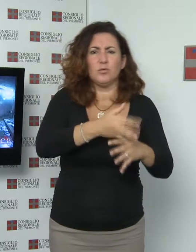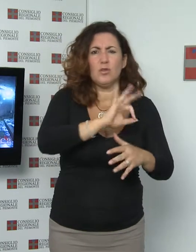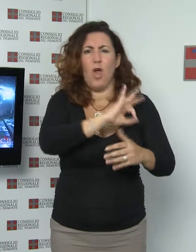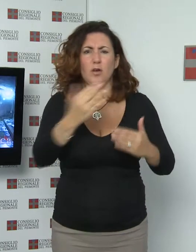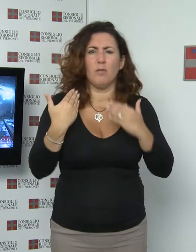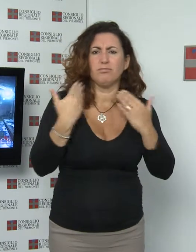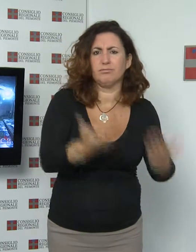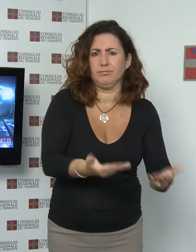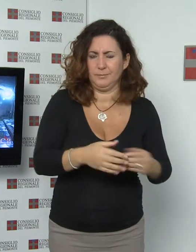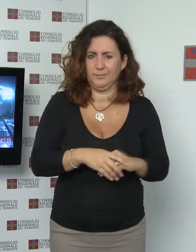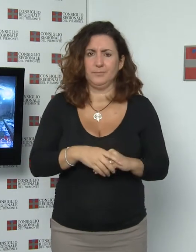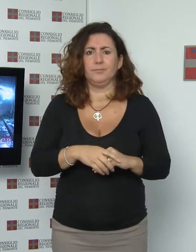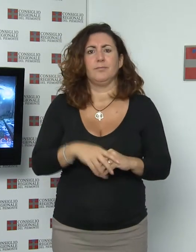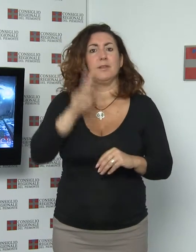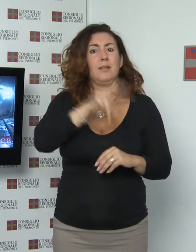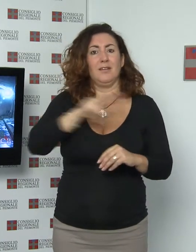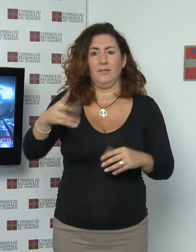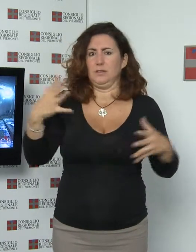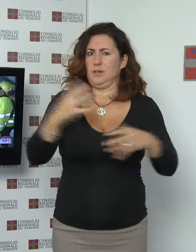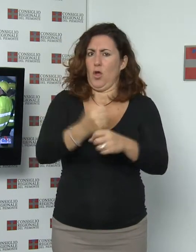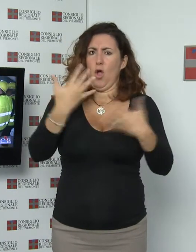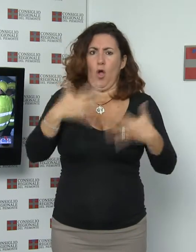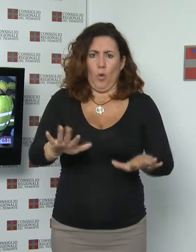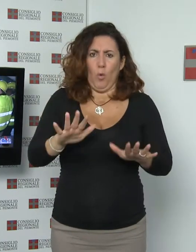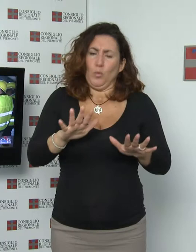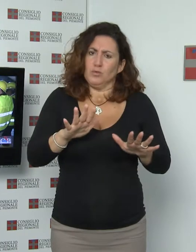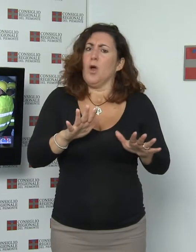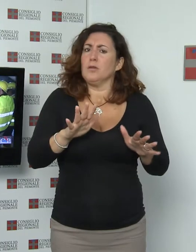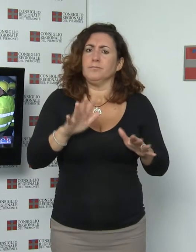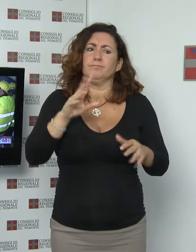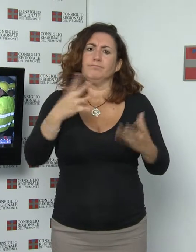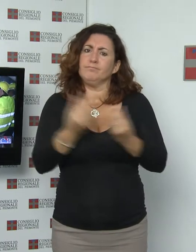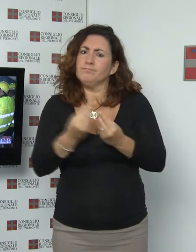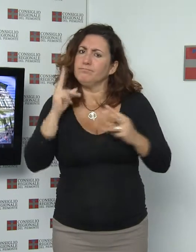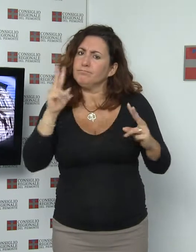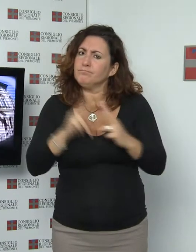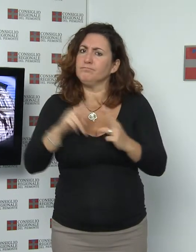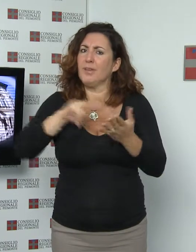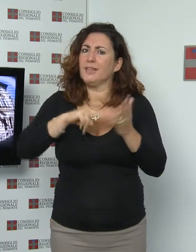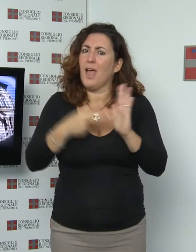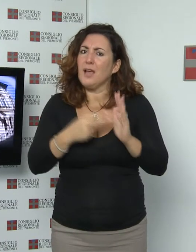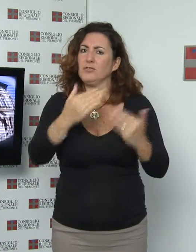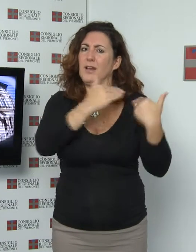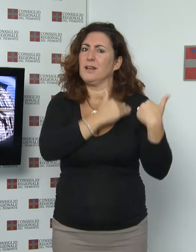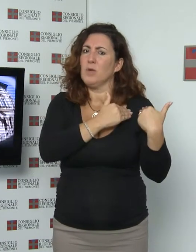visita si è conclusa alla parte già aperta del tunnel e con l'incontro con i tecnici responsabili. Serata 8 settembre